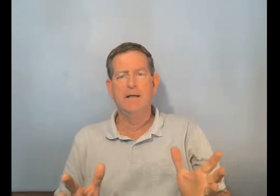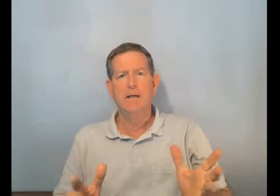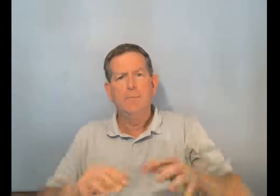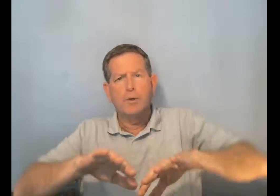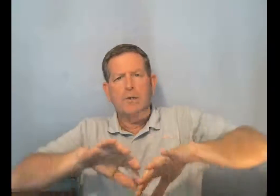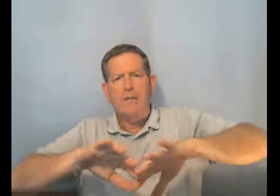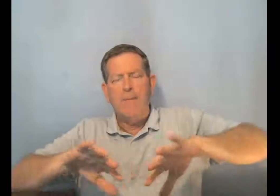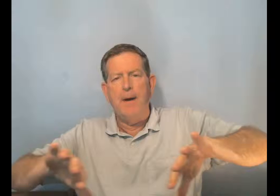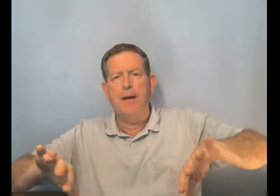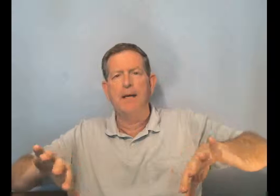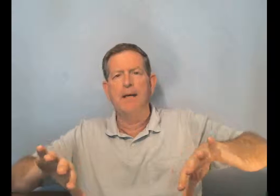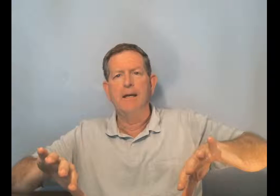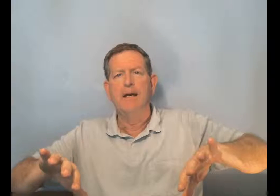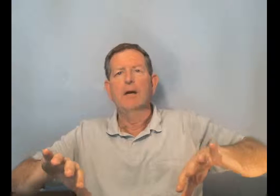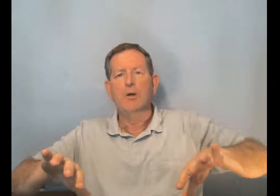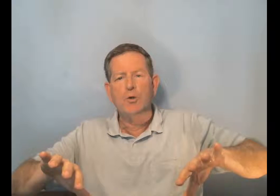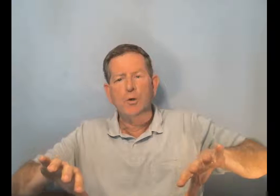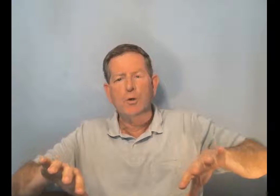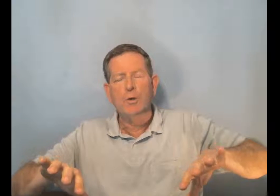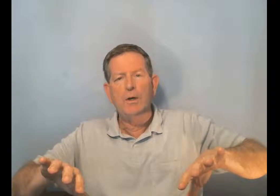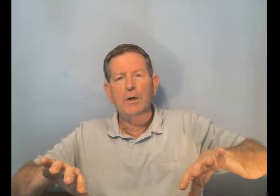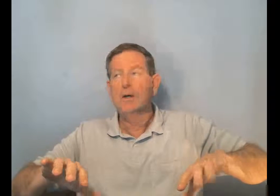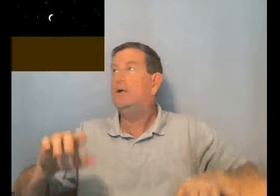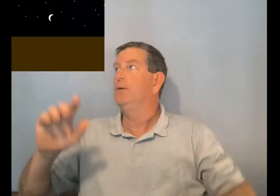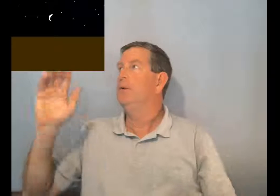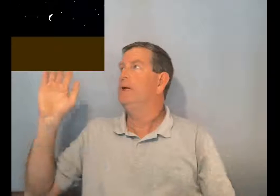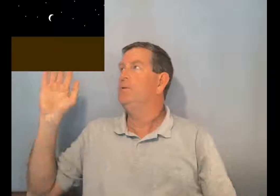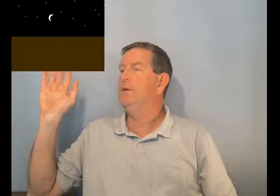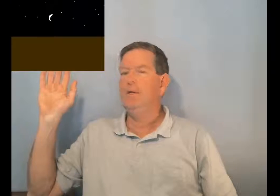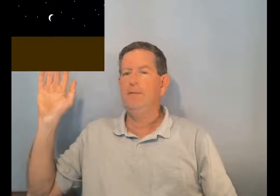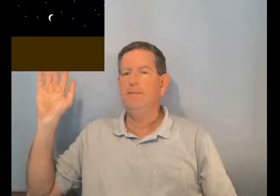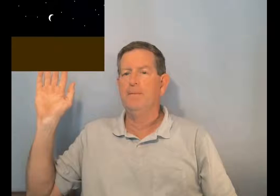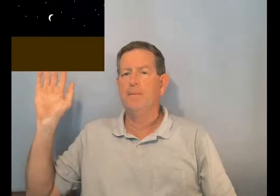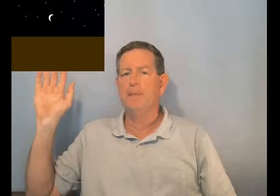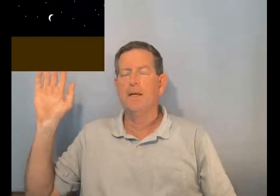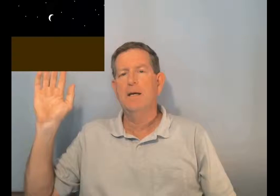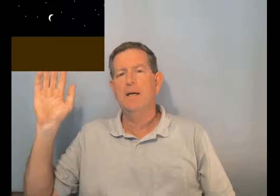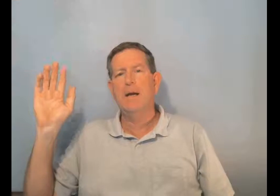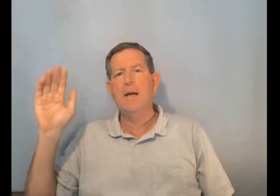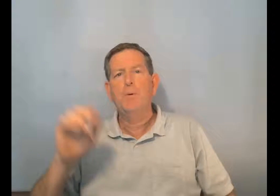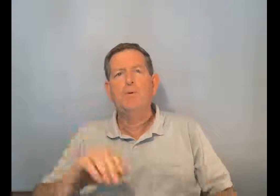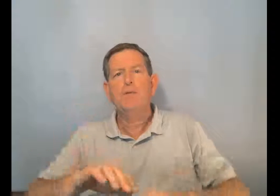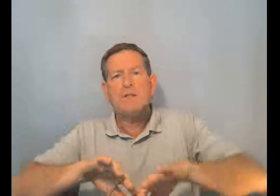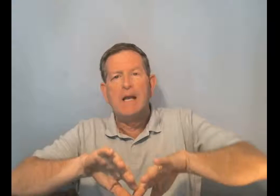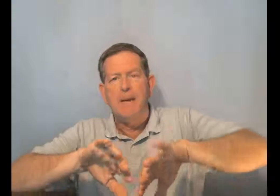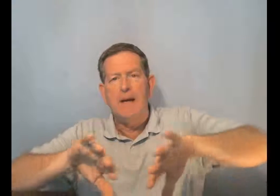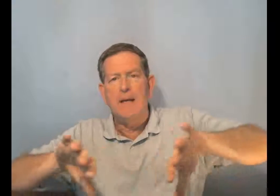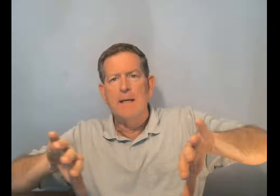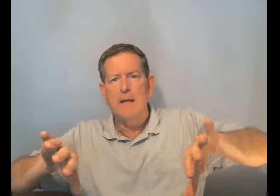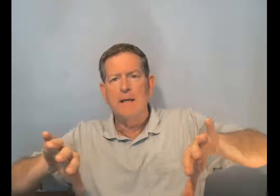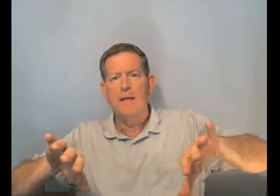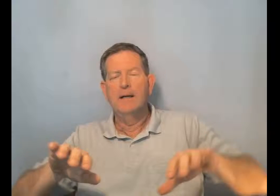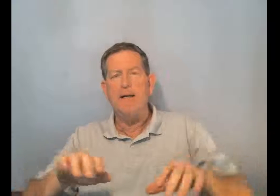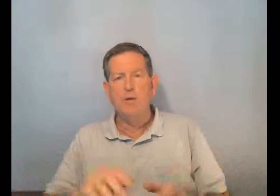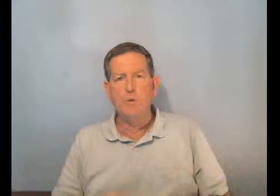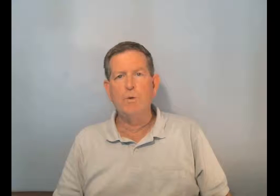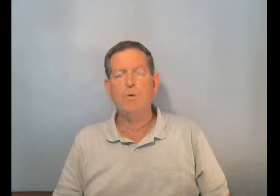pour séparer le jour de la nuit et pour séparer les jours,